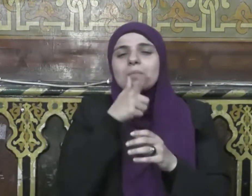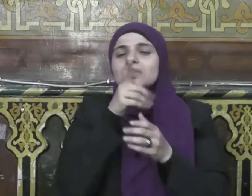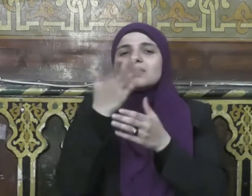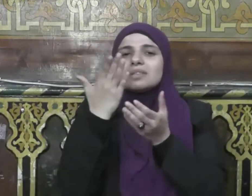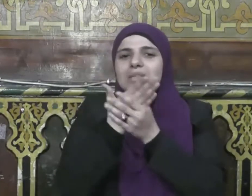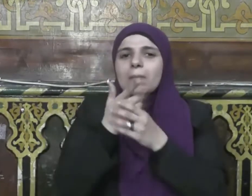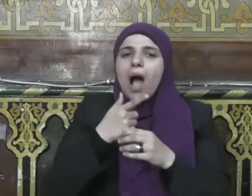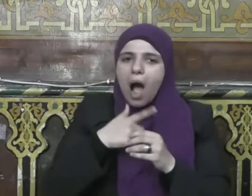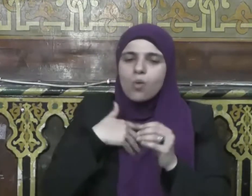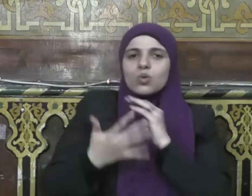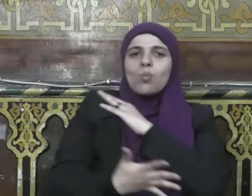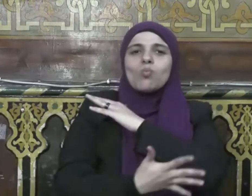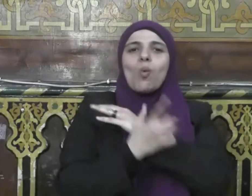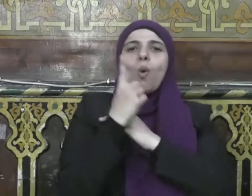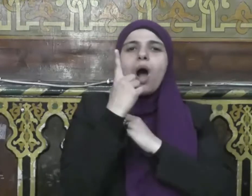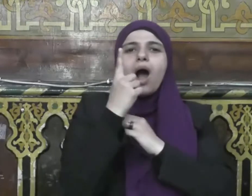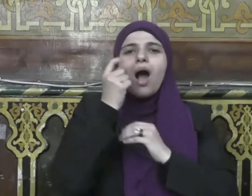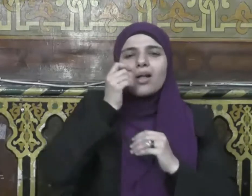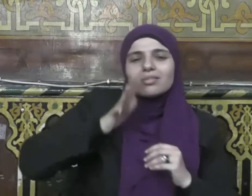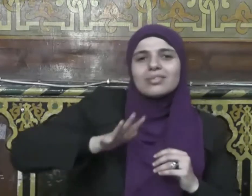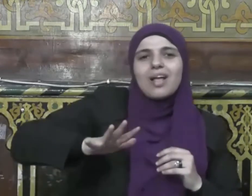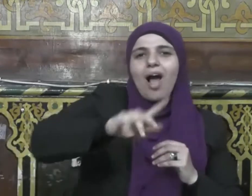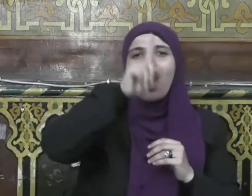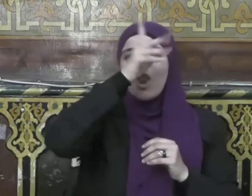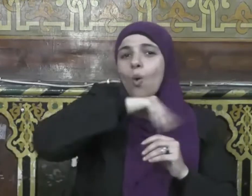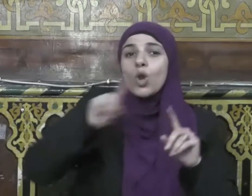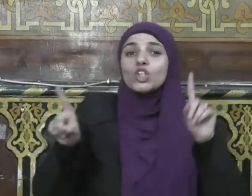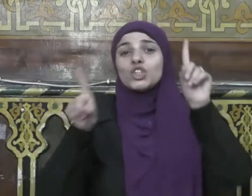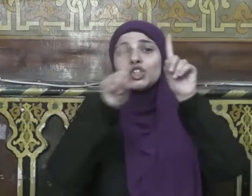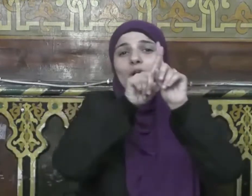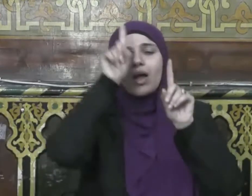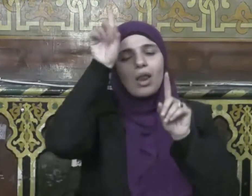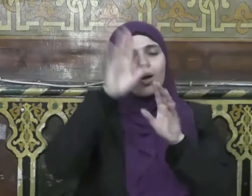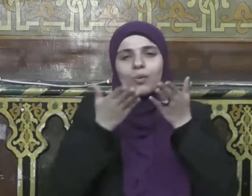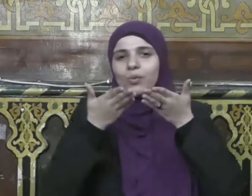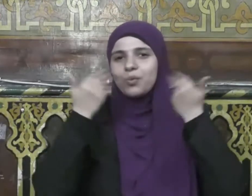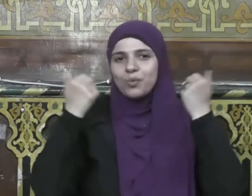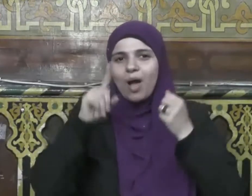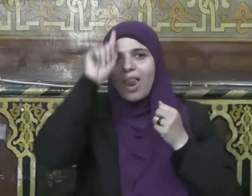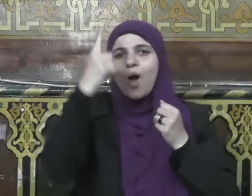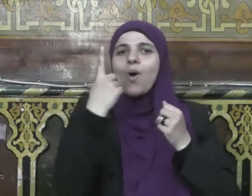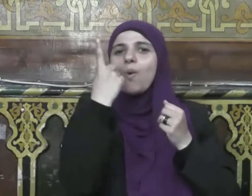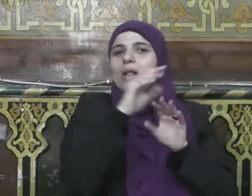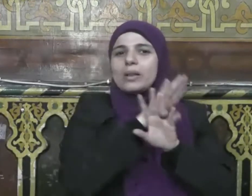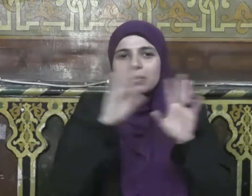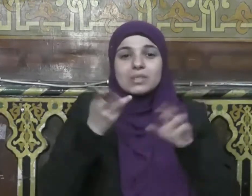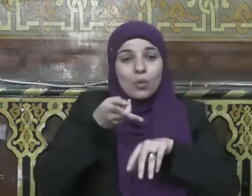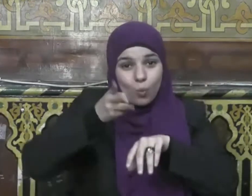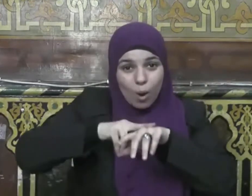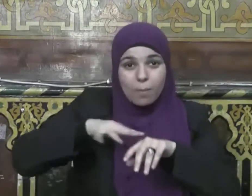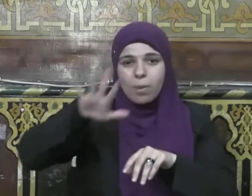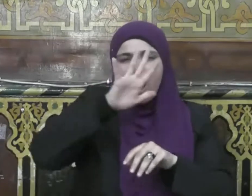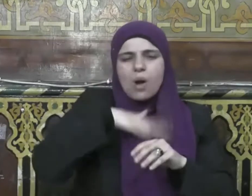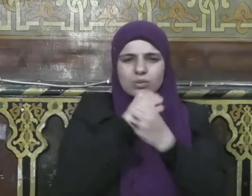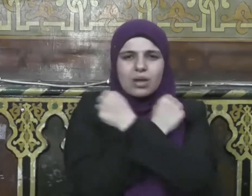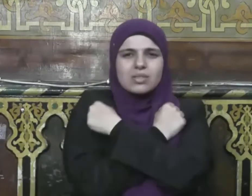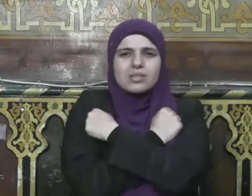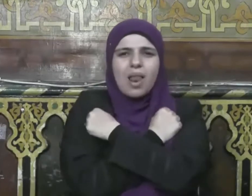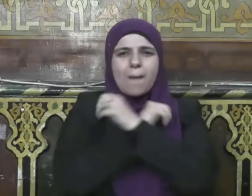وكسر الأوثان وصلة الرحم وجعلها صلى الله